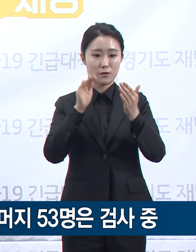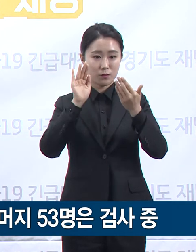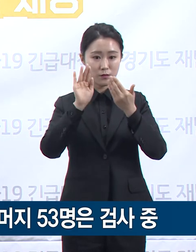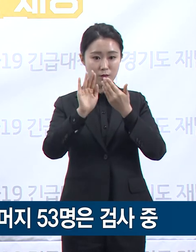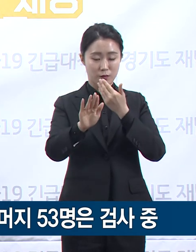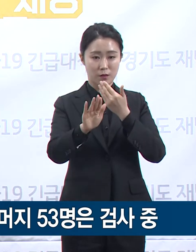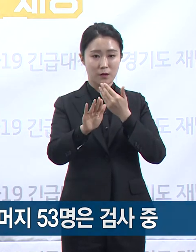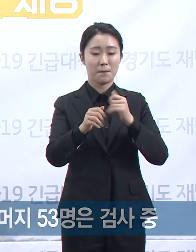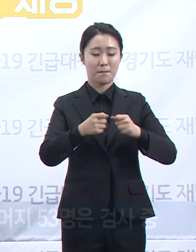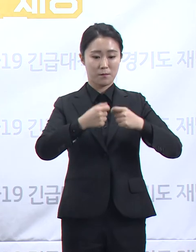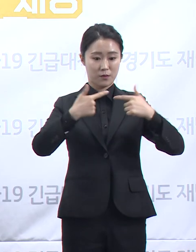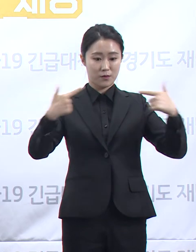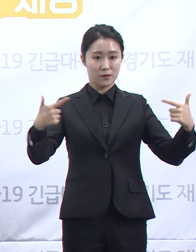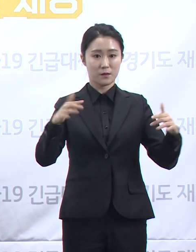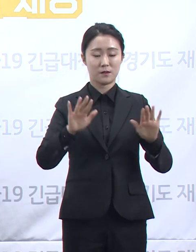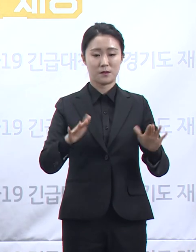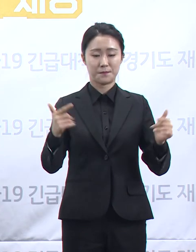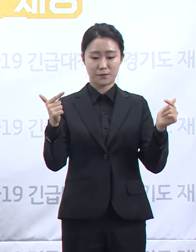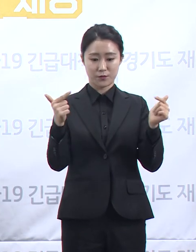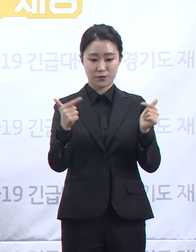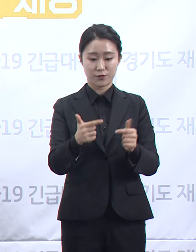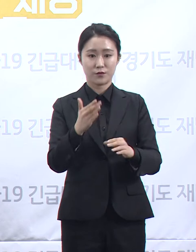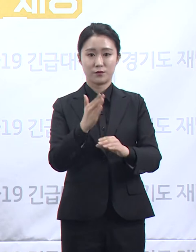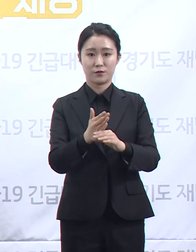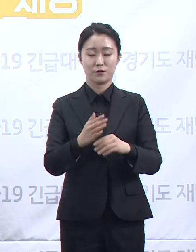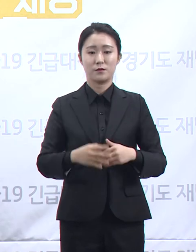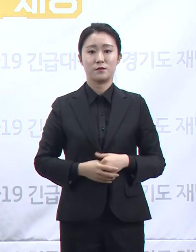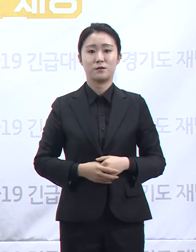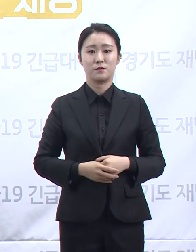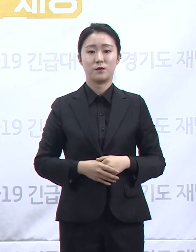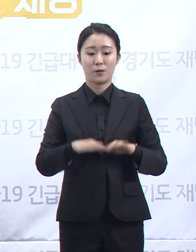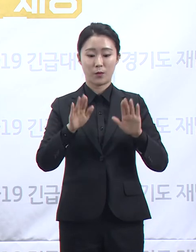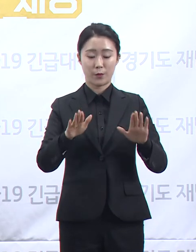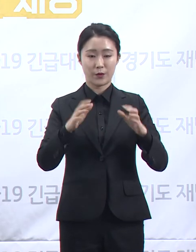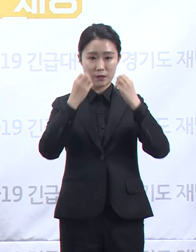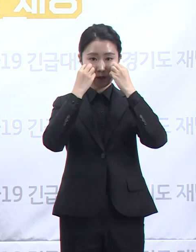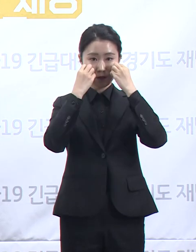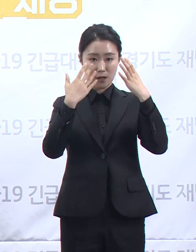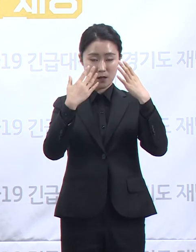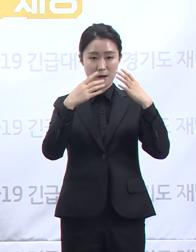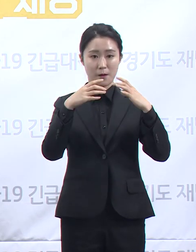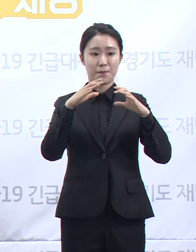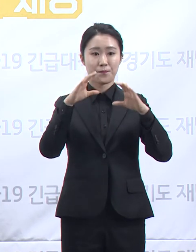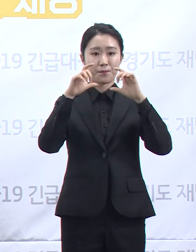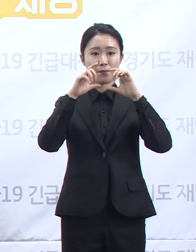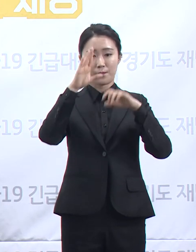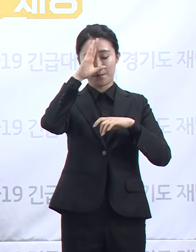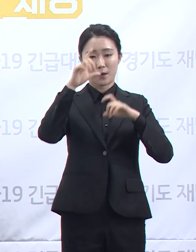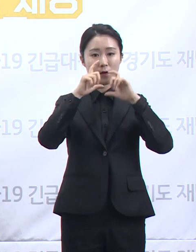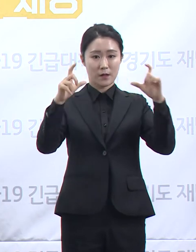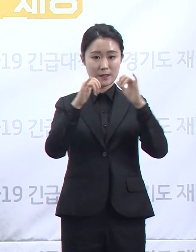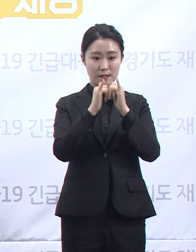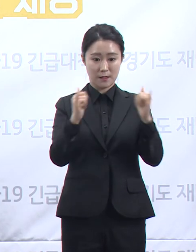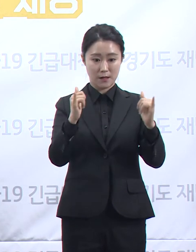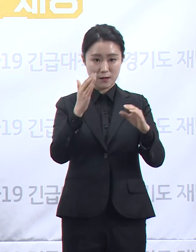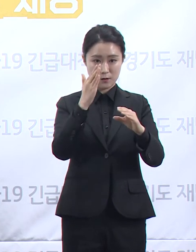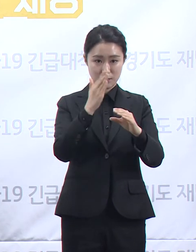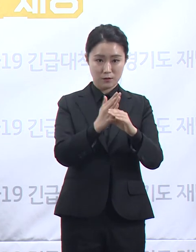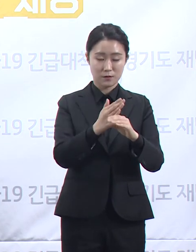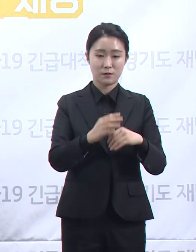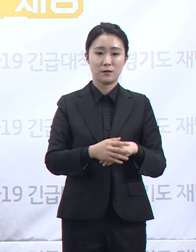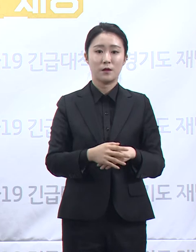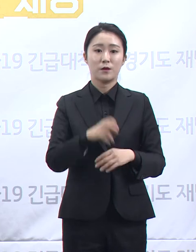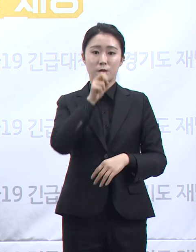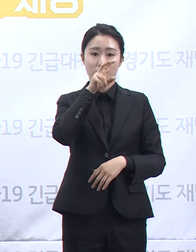감소하는 추세입니다. 오늘 발생한 신규 확진자 중 용인 강남병원에 근무하는 방사선 확진